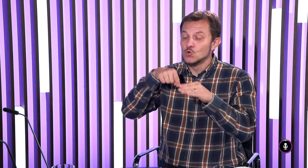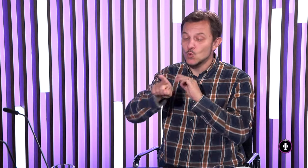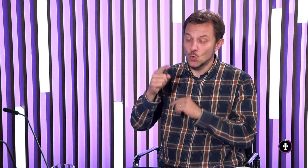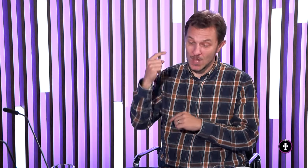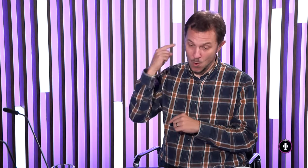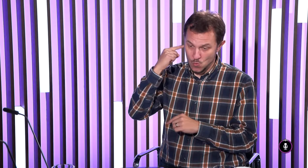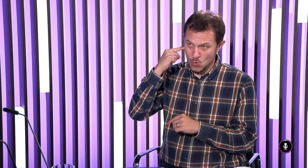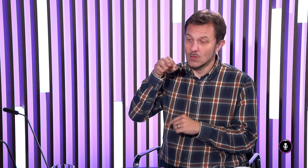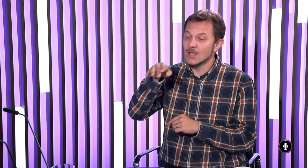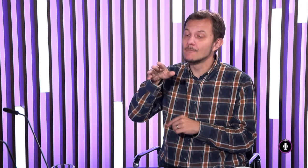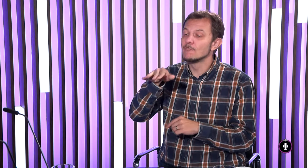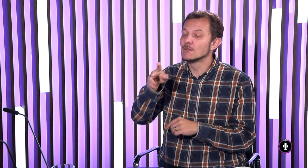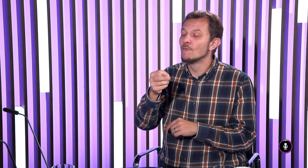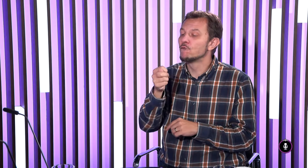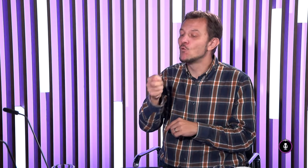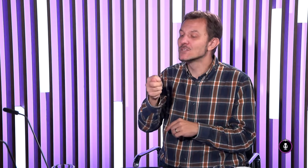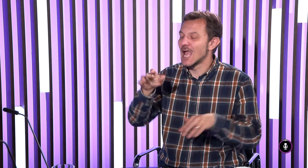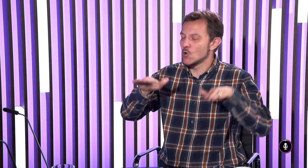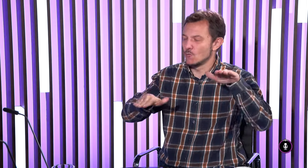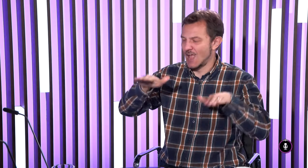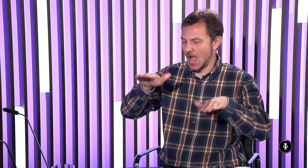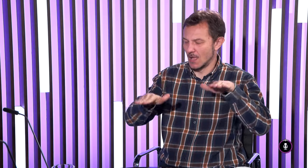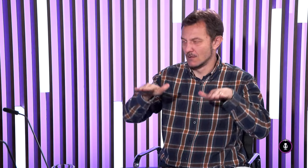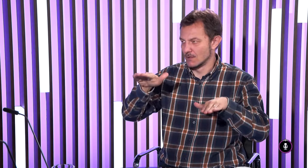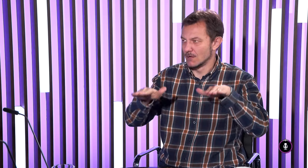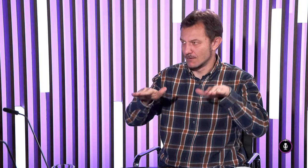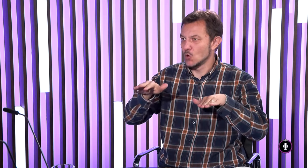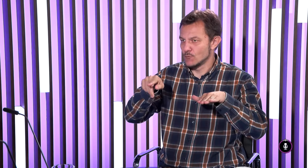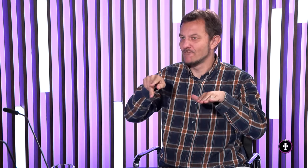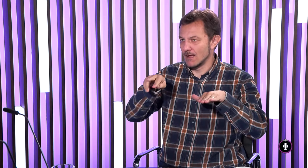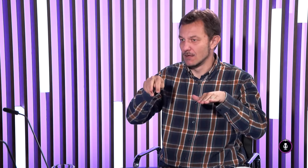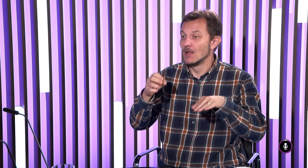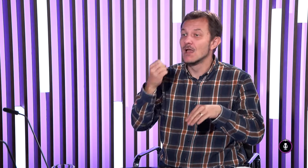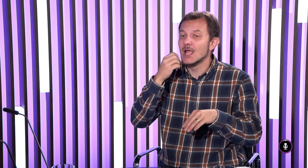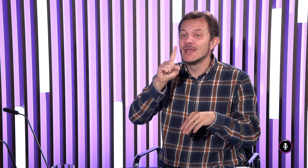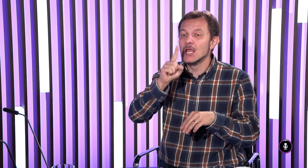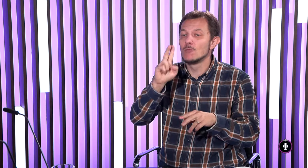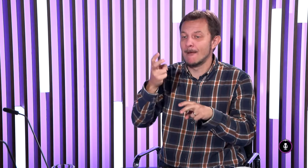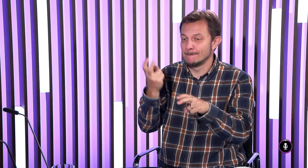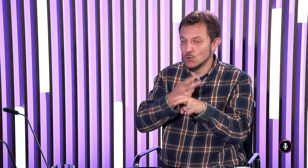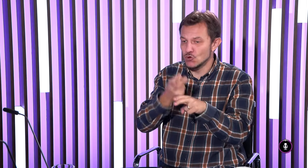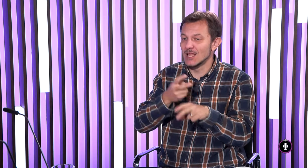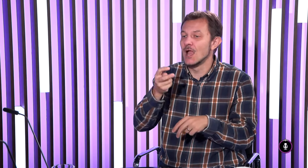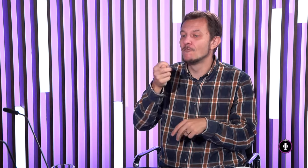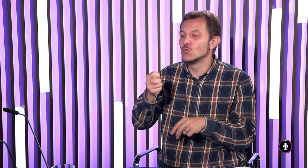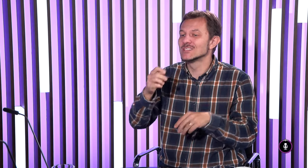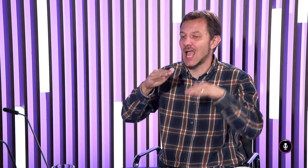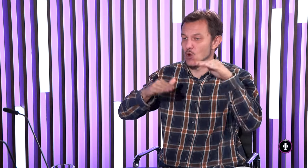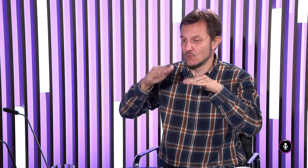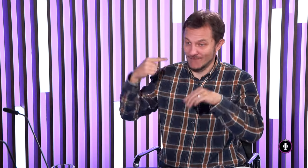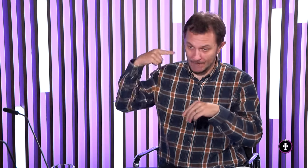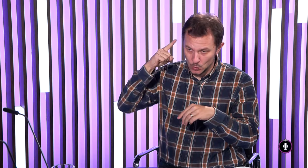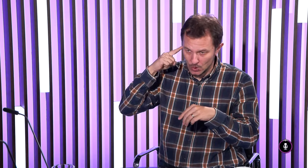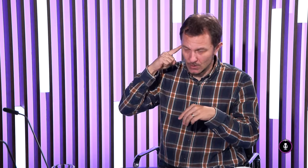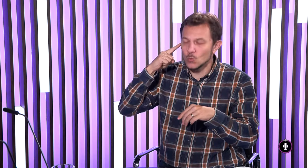Áno, je to pravda, lebo vnútri, vo vnútornom uchu je taká funkcia, rovnovážný orgán, je tam teda orgán, ktorý zabezpečuje rovnováhu